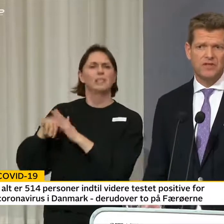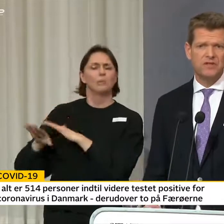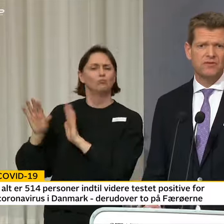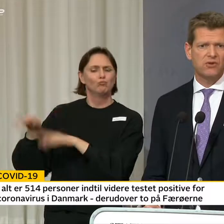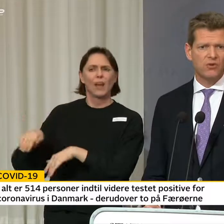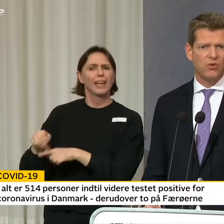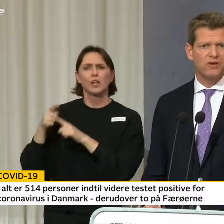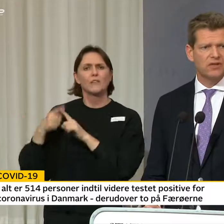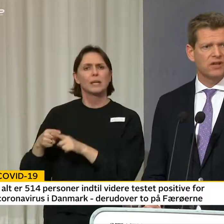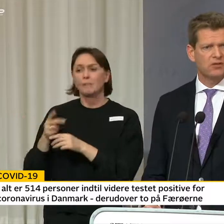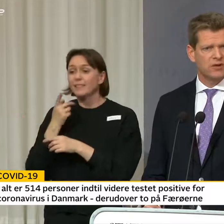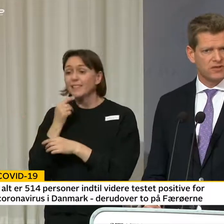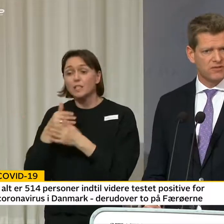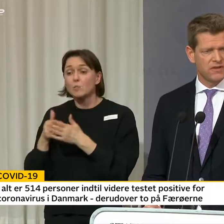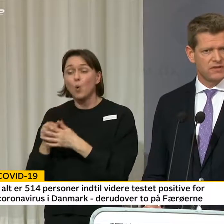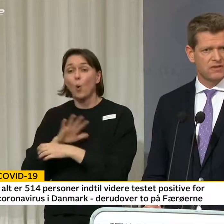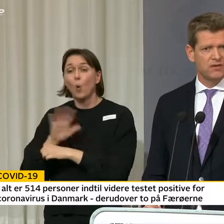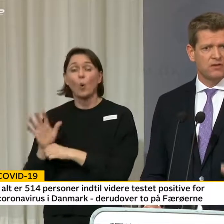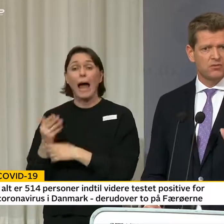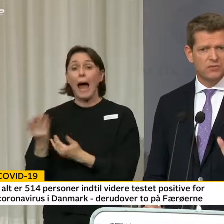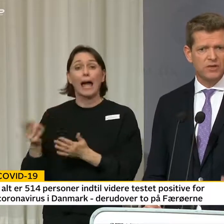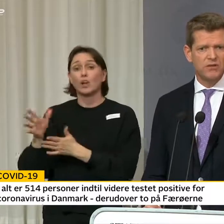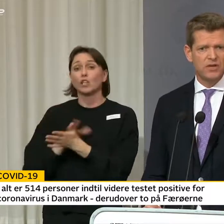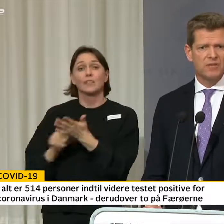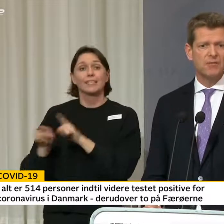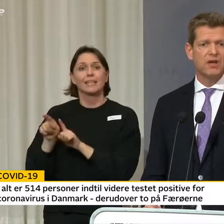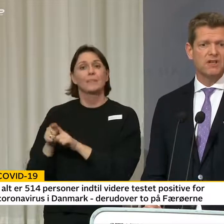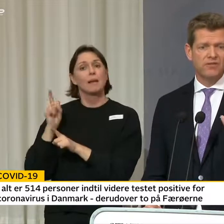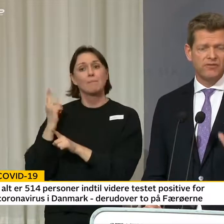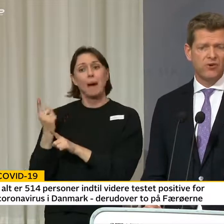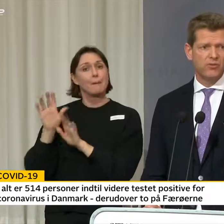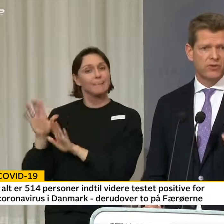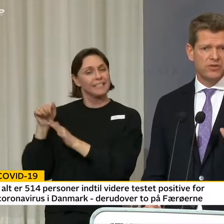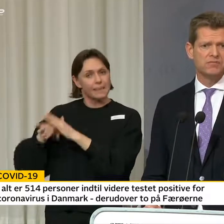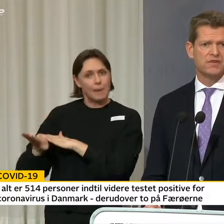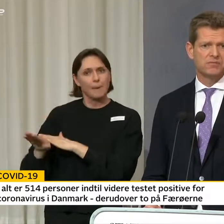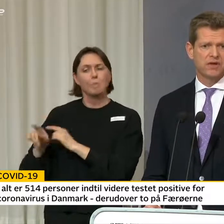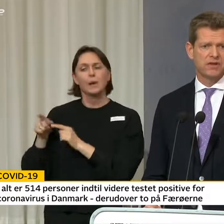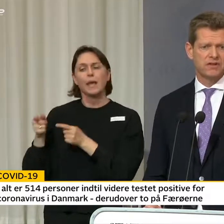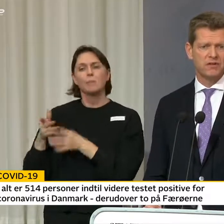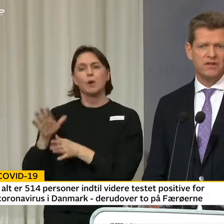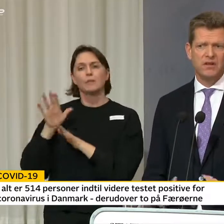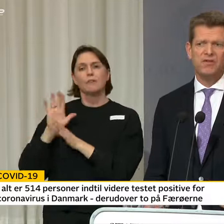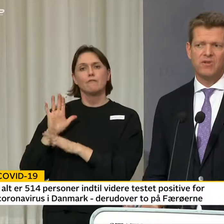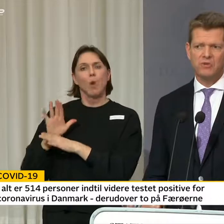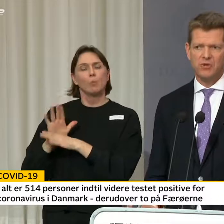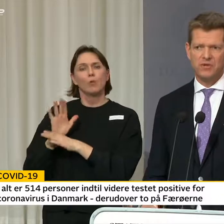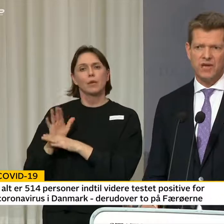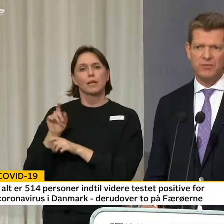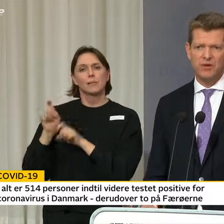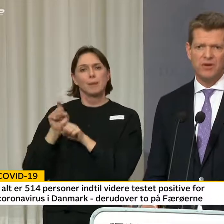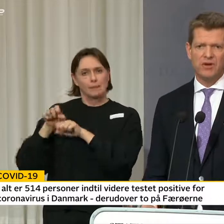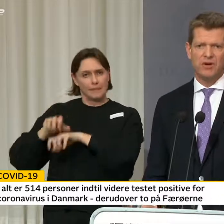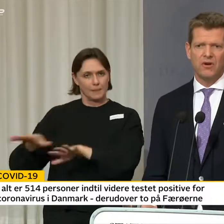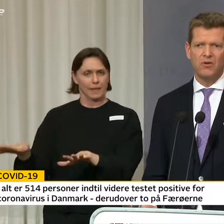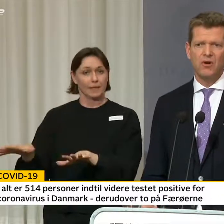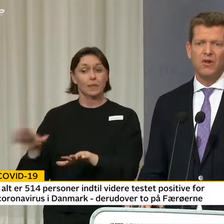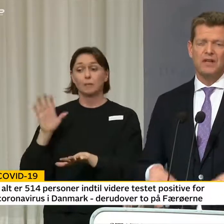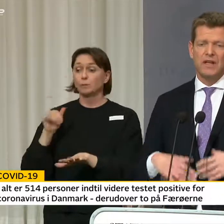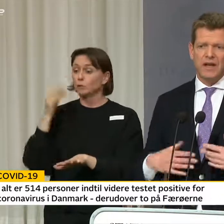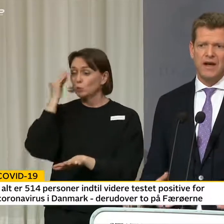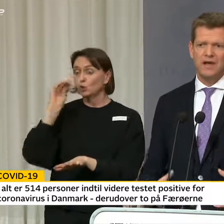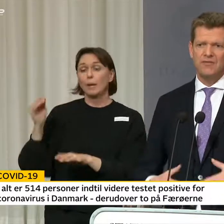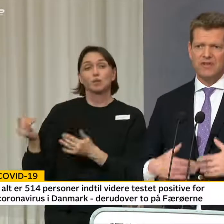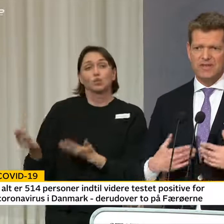behov for at blive testet for corona, for der er ikke nogen konsekvens. Du skal blive hjemme, så vi forebygger smittespredning. Det vil være vores budskab, og